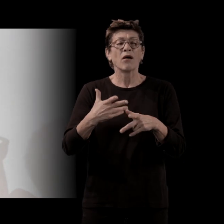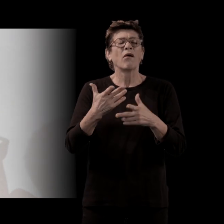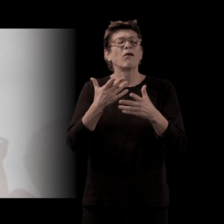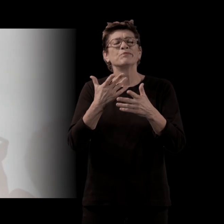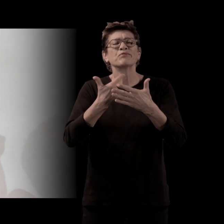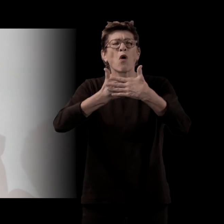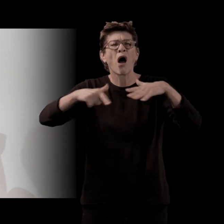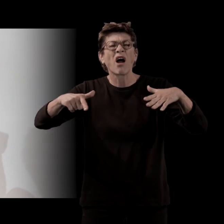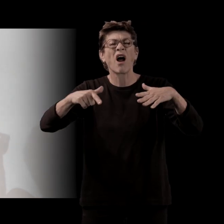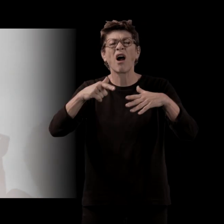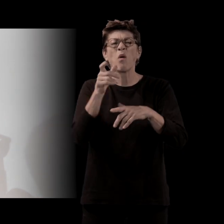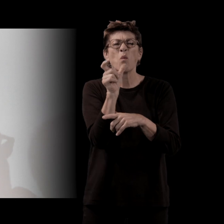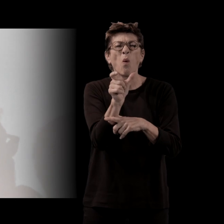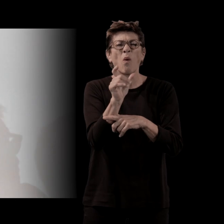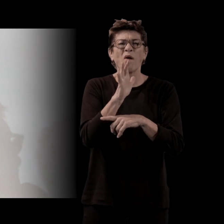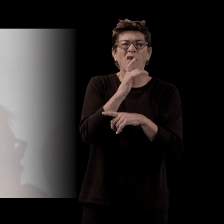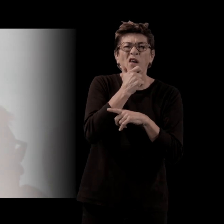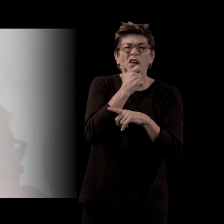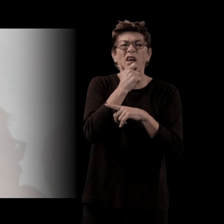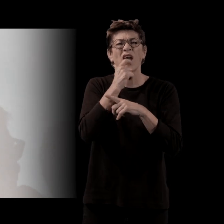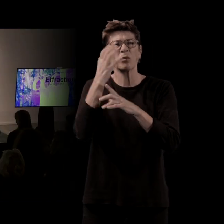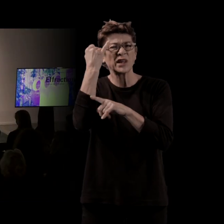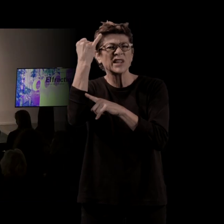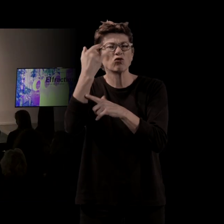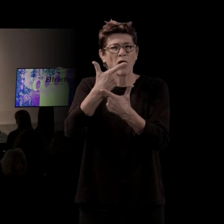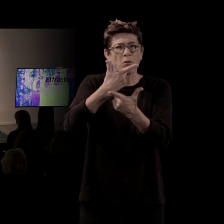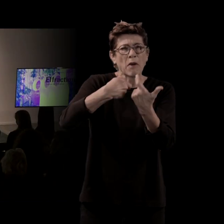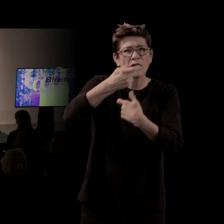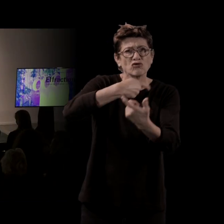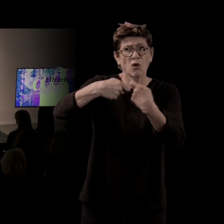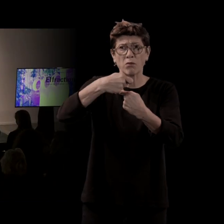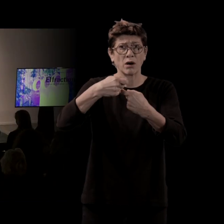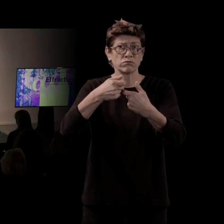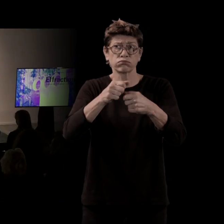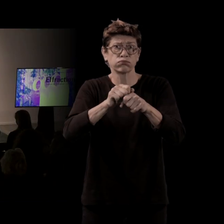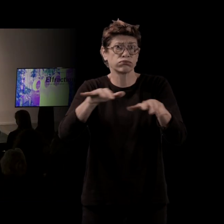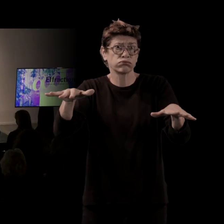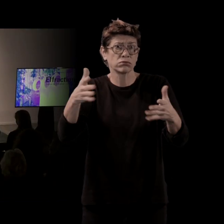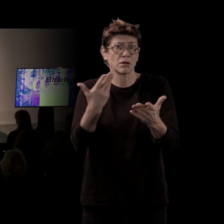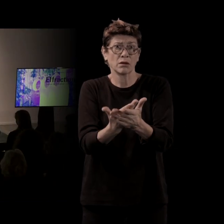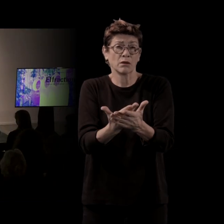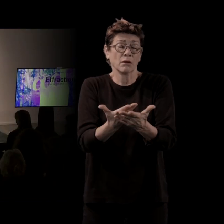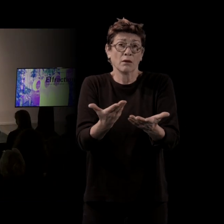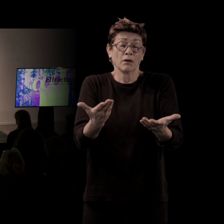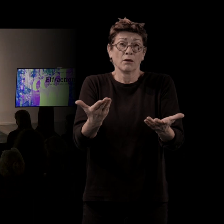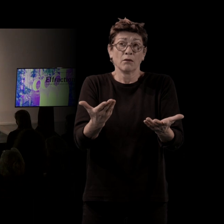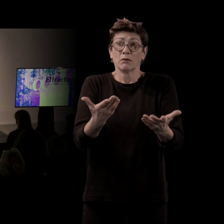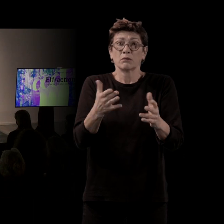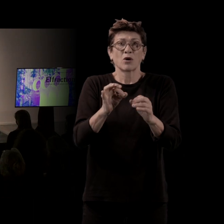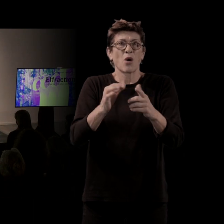mais au-delà de ça, de l'idéologie managériale, telle qu'il est pratiqué, c'est-à-dire ainsi qu'un langage expert